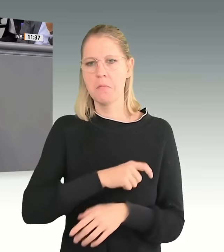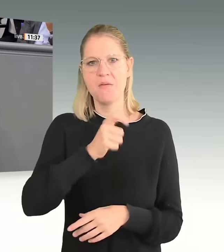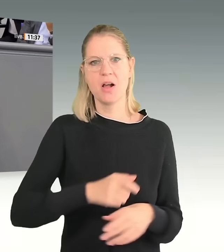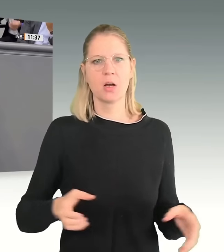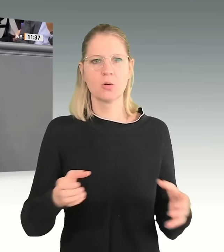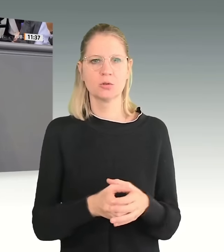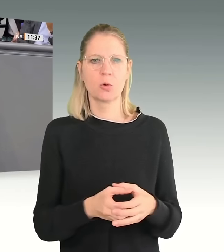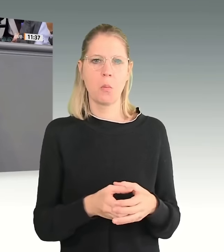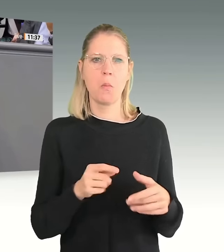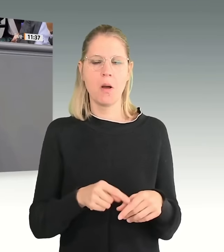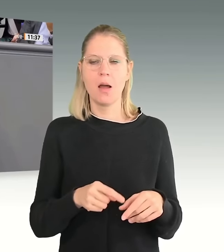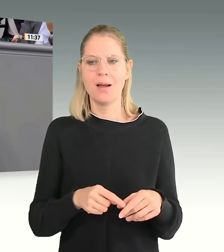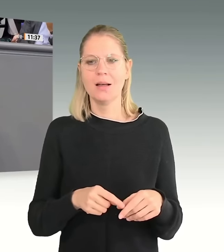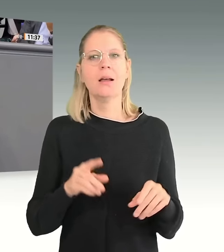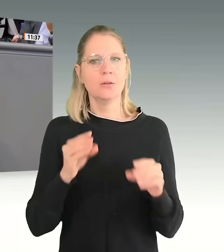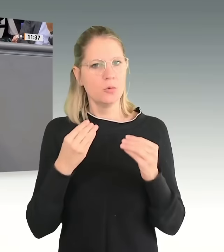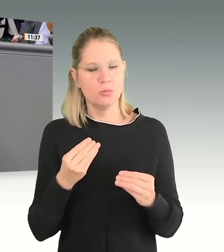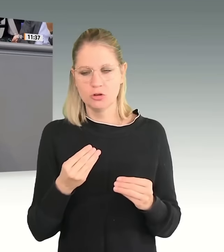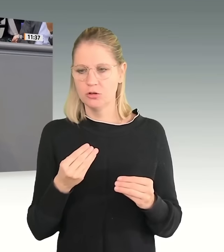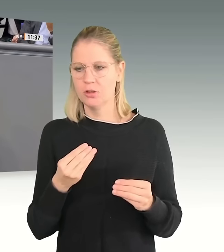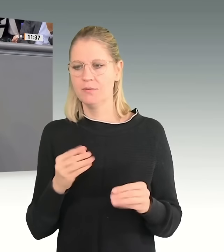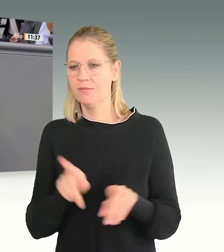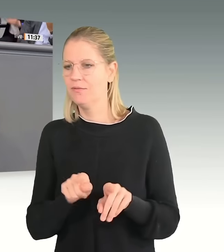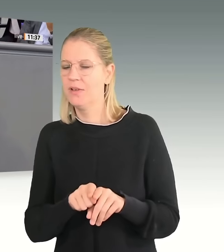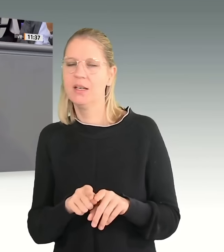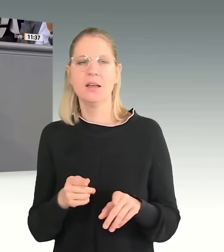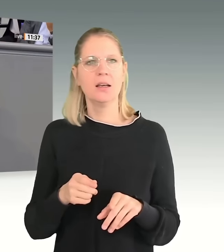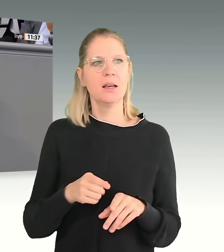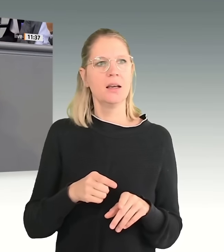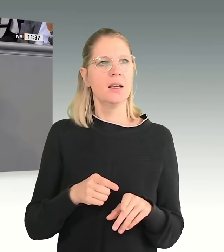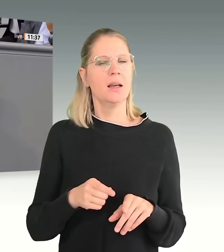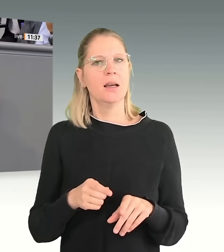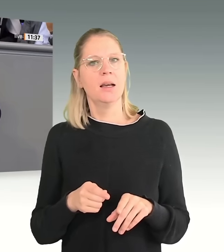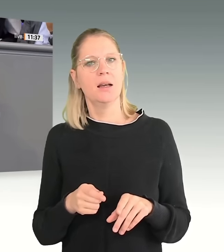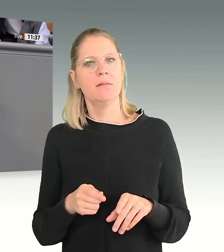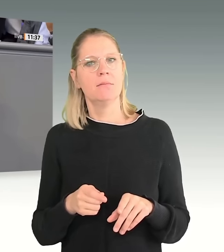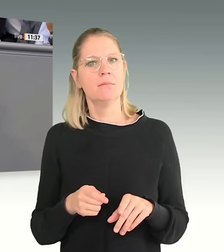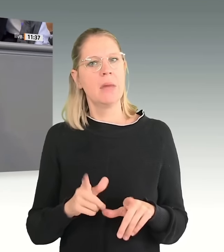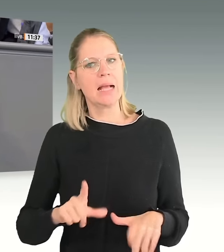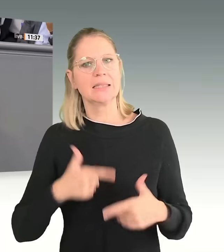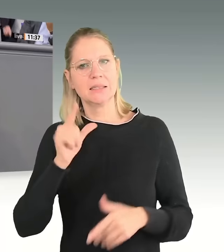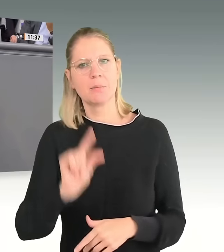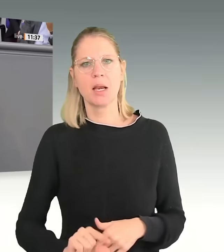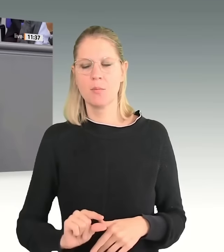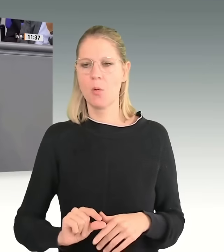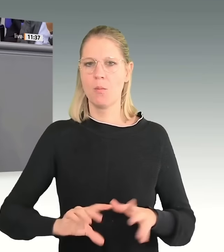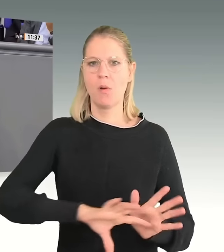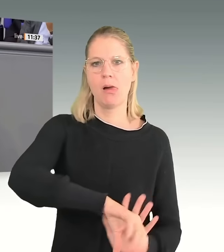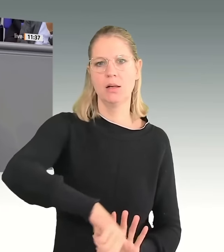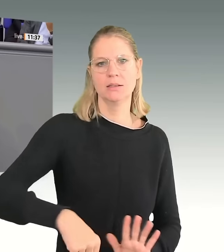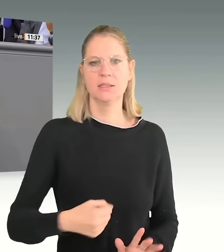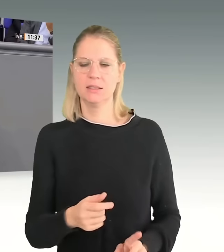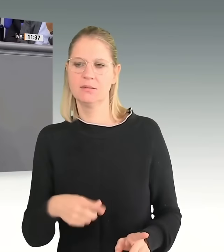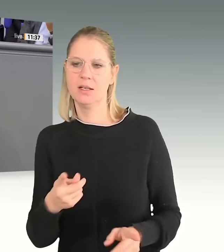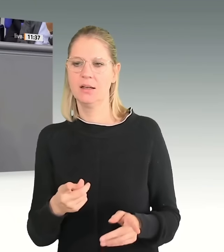Entzug des Existenzminimums, durch das Aushungern hier auswandern sollen. Das ist doch schon der Beginn. Ihr Antrag, wenn man das durchliest,